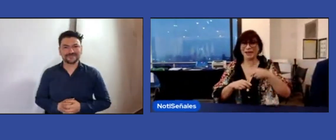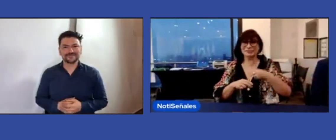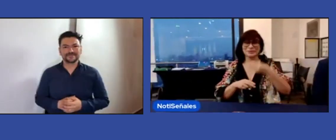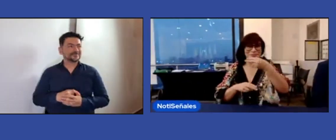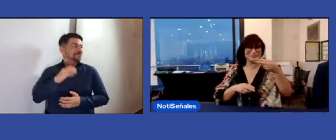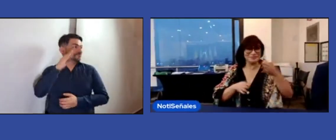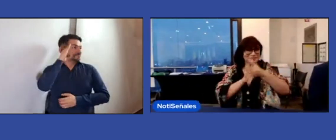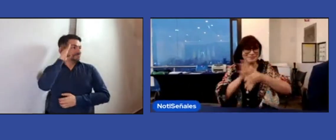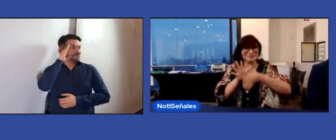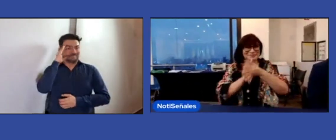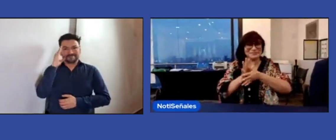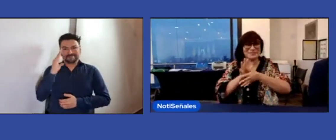Hola,